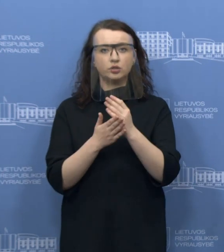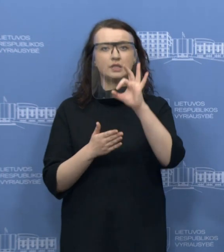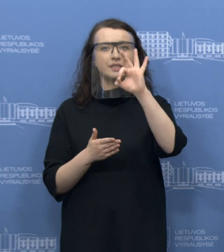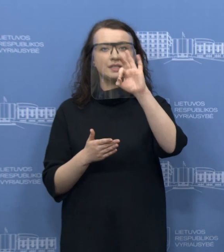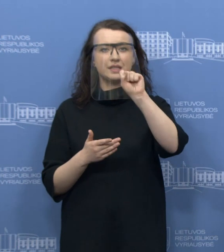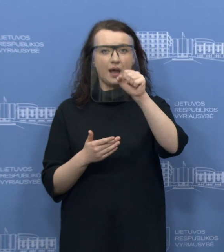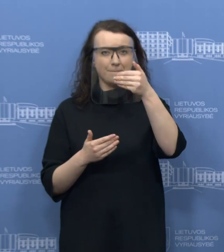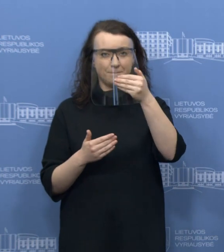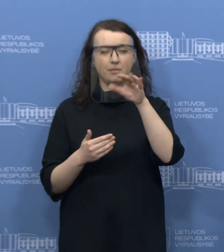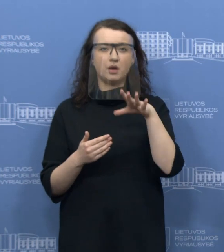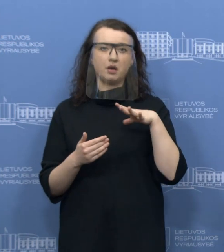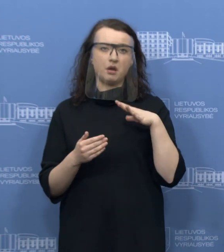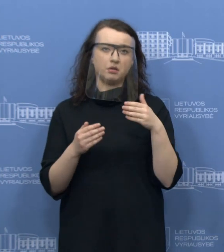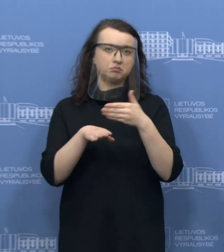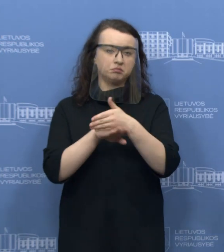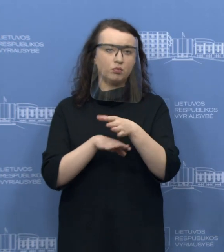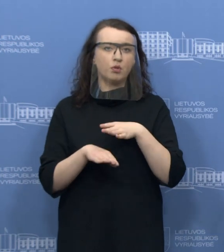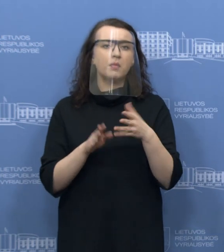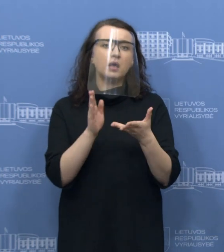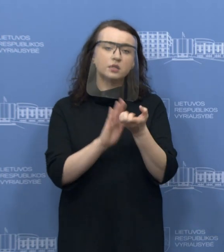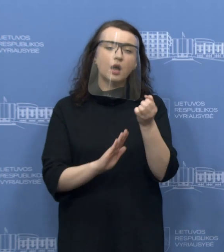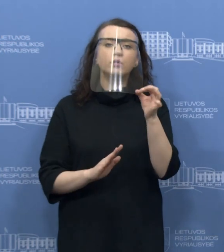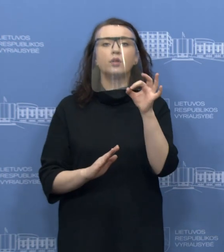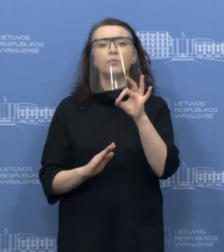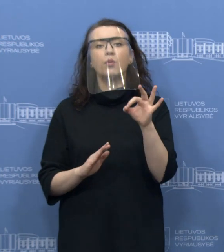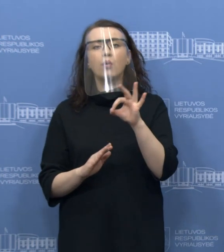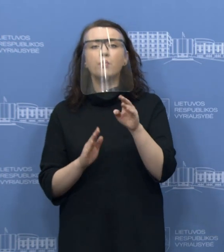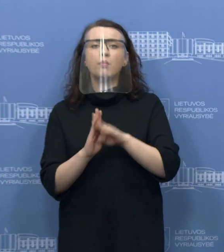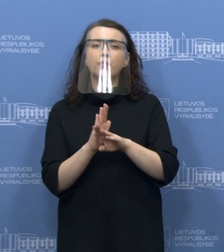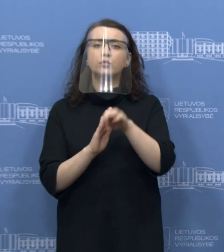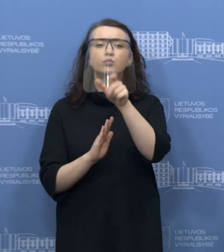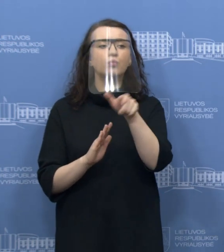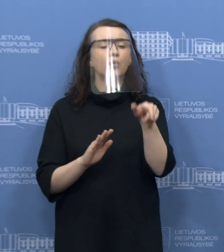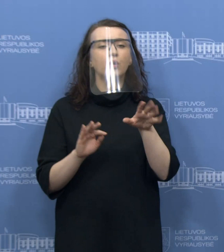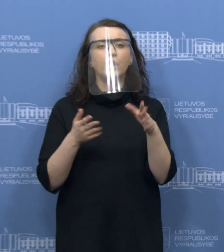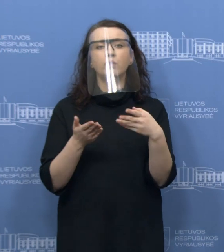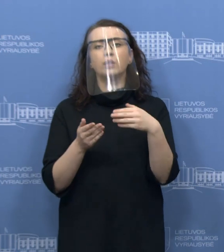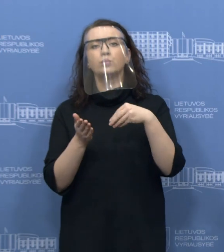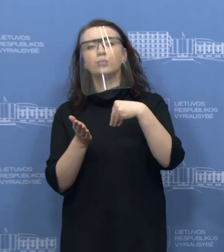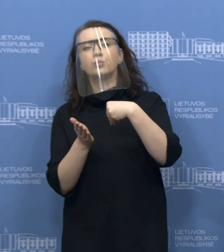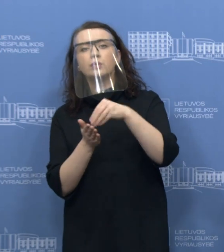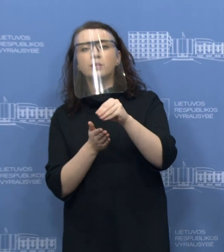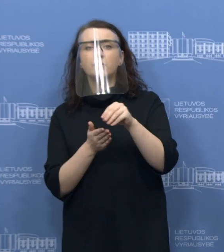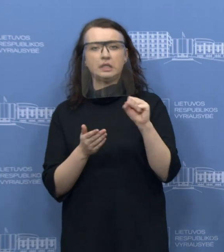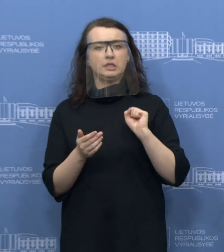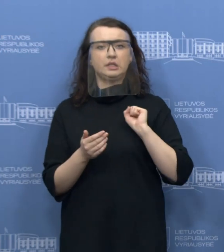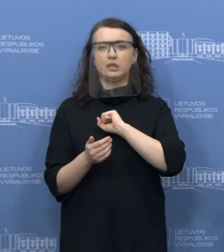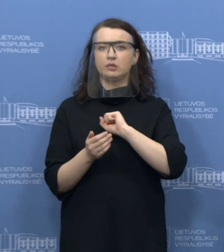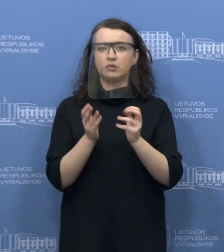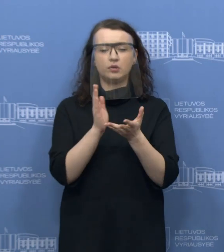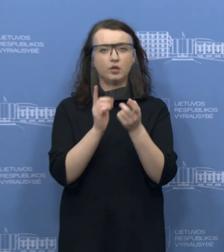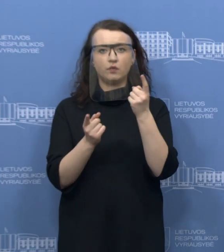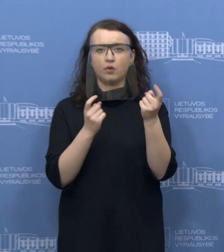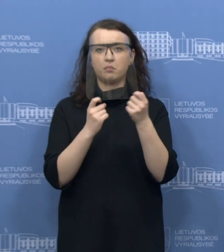ministeriją. Mes gauname tik pranešimus iš vartotojų, kai jie įsigyja tiek medicinės kaukės, tiek respiratorius